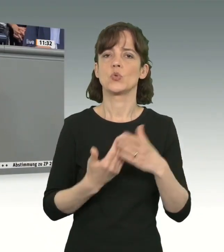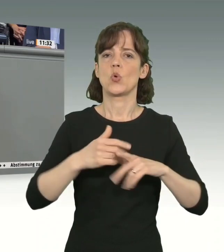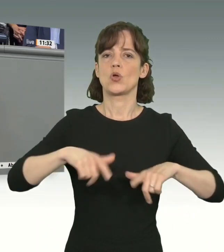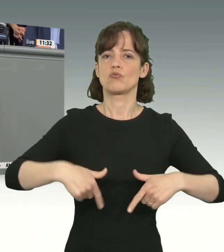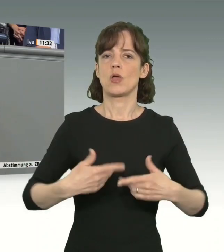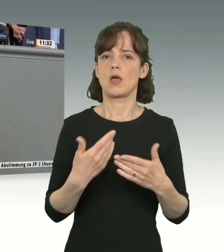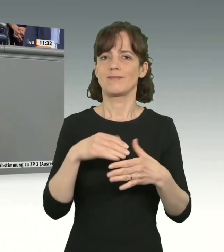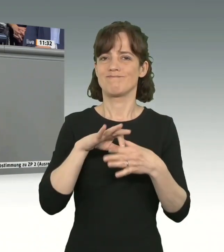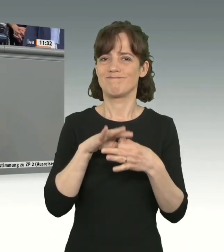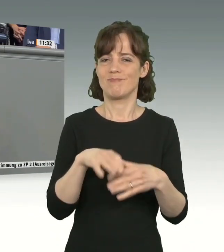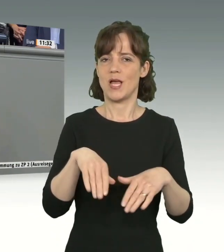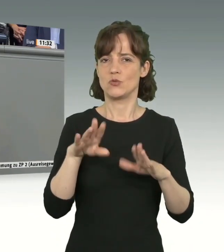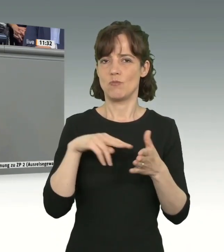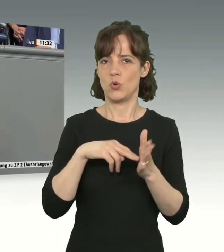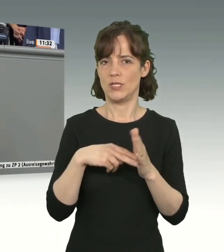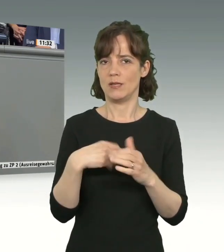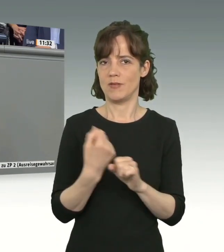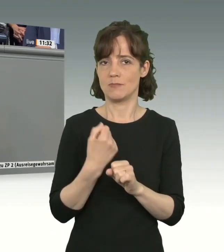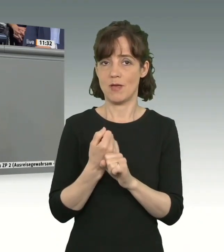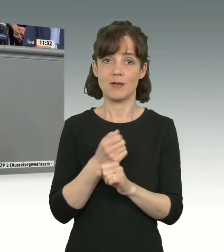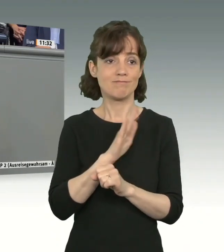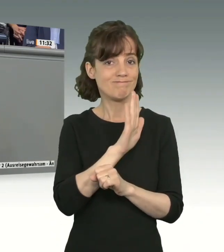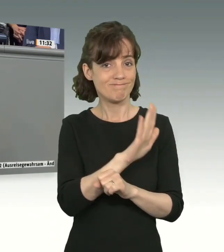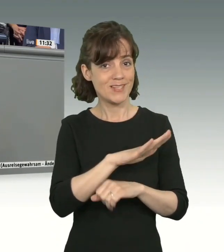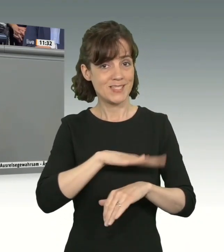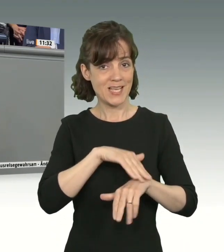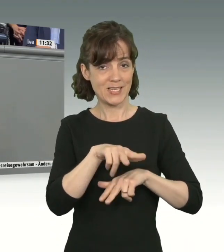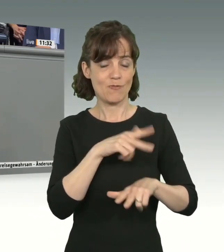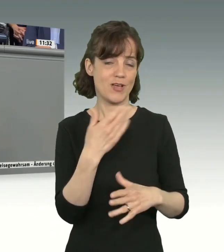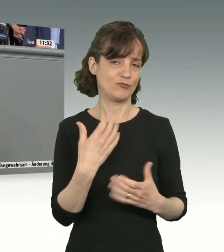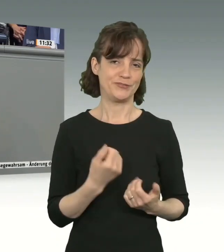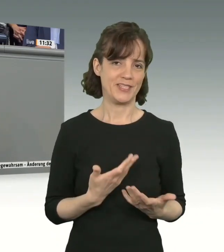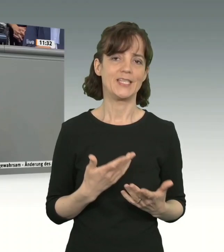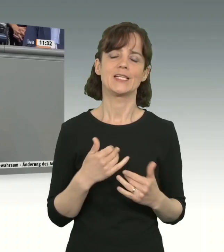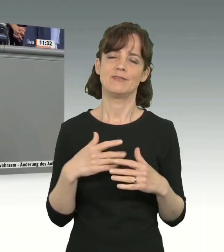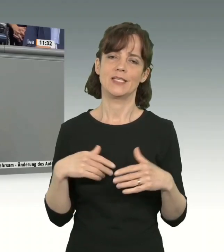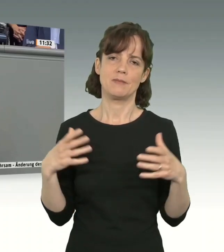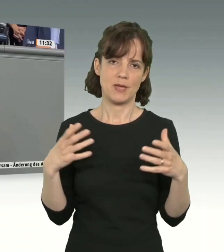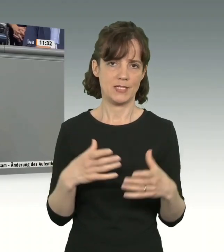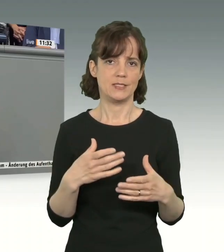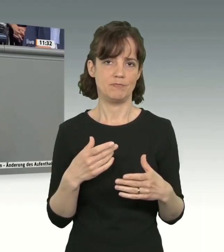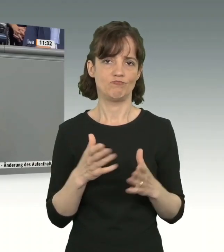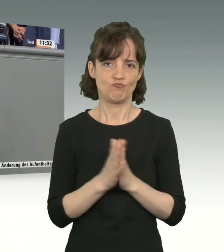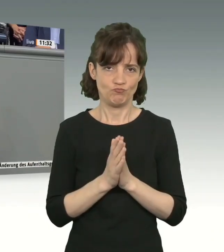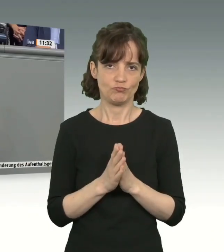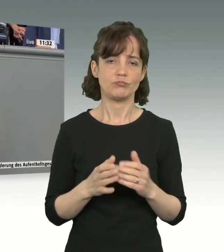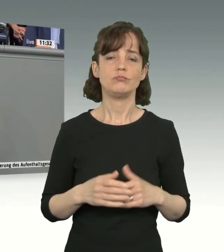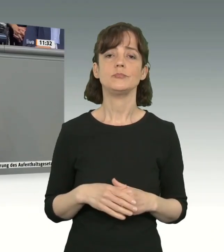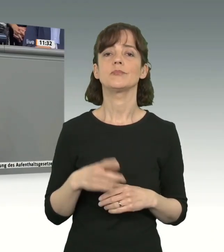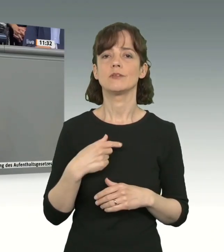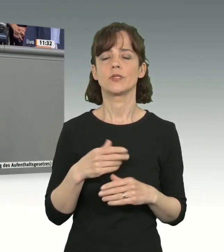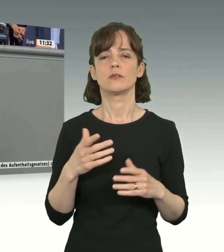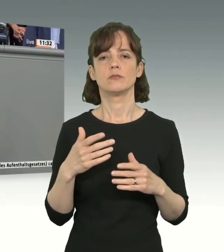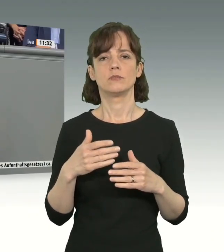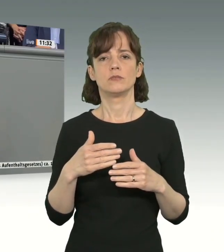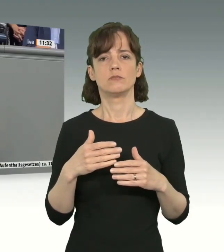Asylpolitik, den Sie in Ihrer Regierungszeit nicht geschafft haben, arbeiten. Als konstruktive Opposition, als demokratische Opposition, als